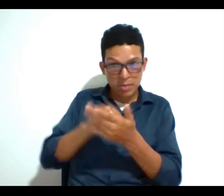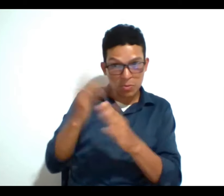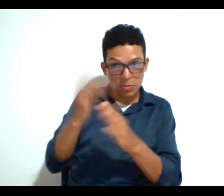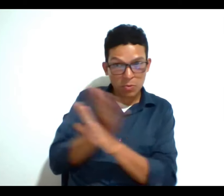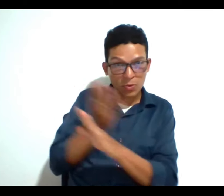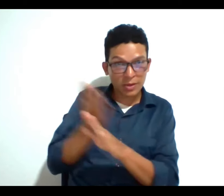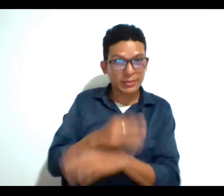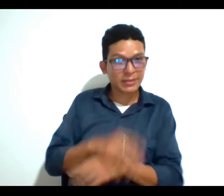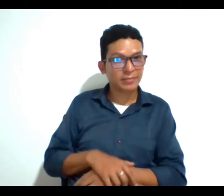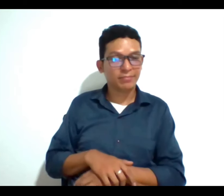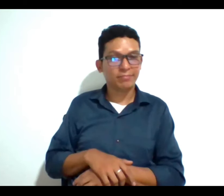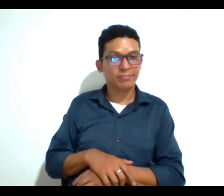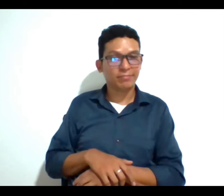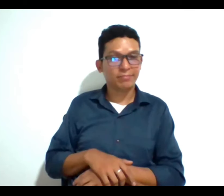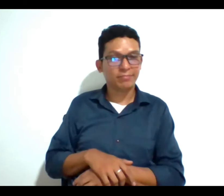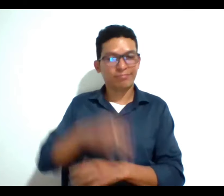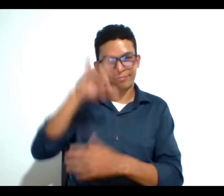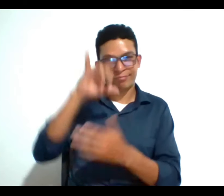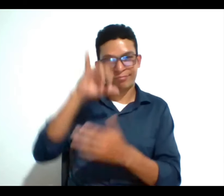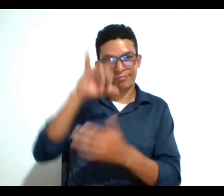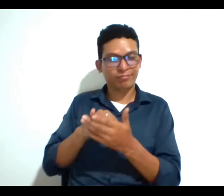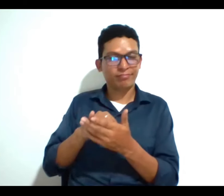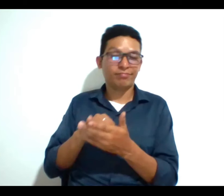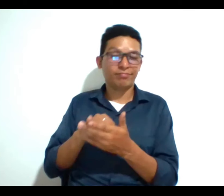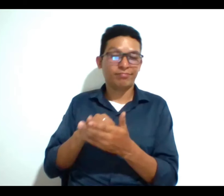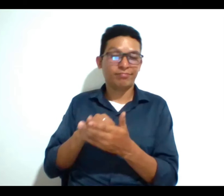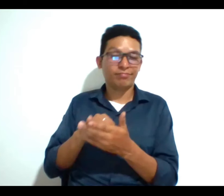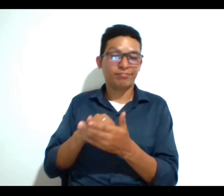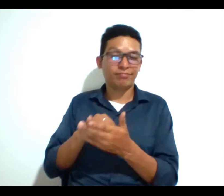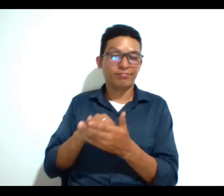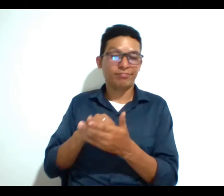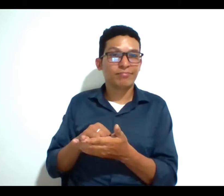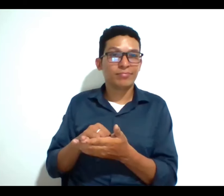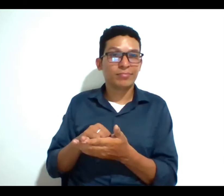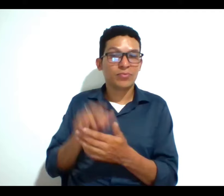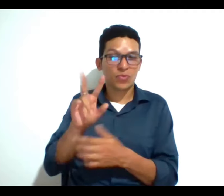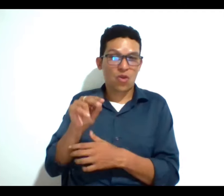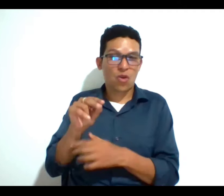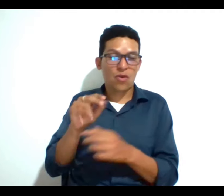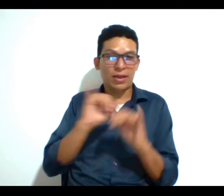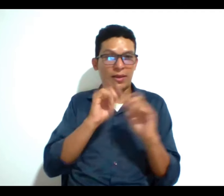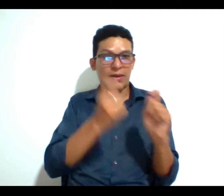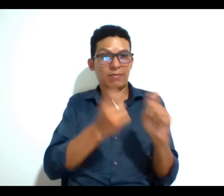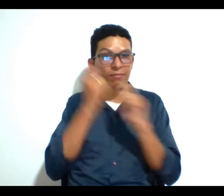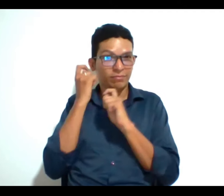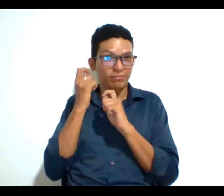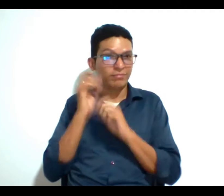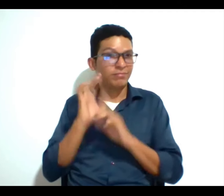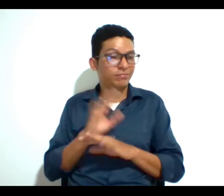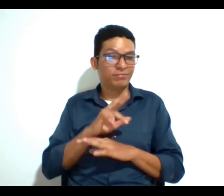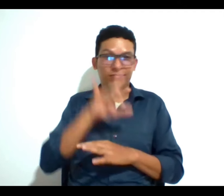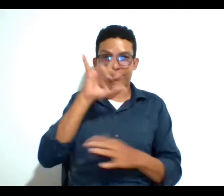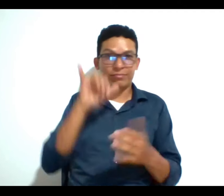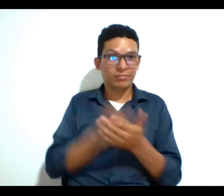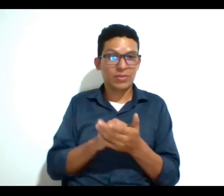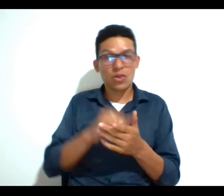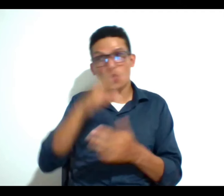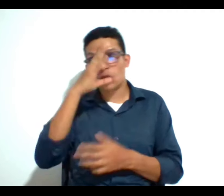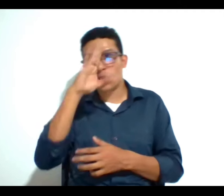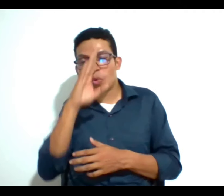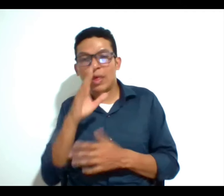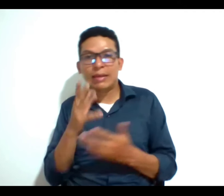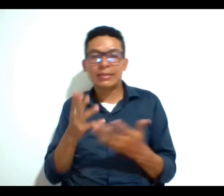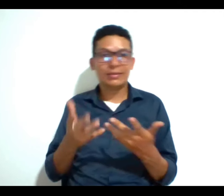yo creo que de pronto no este problema de no vamos a evaluar tu caso o hay una duda razonable que ese es el